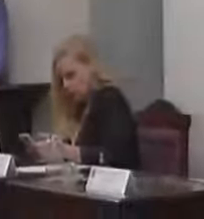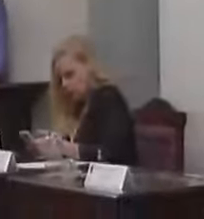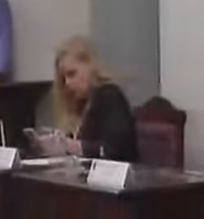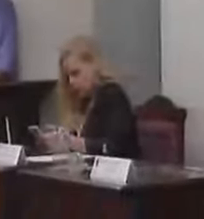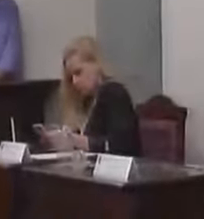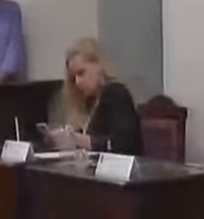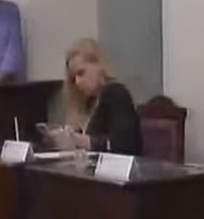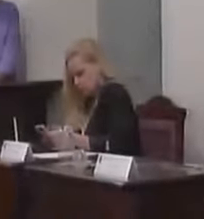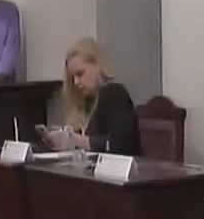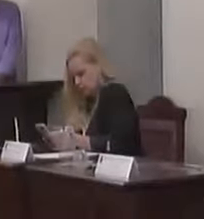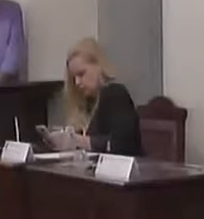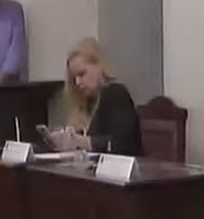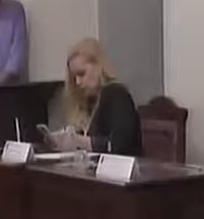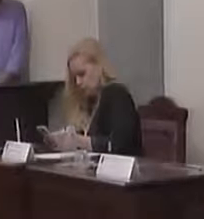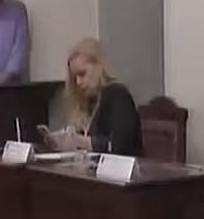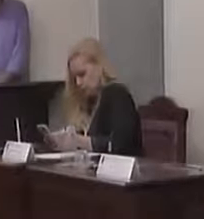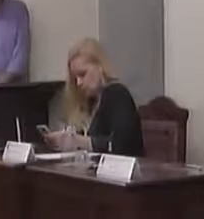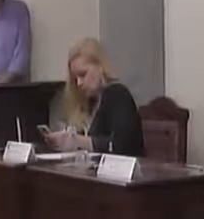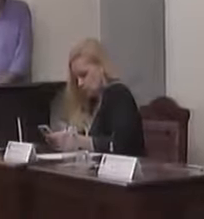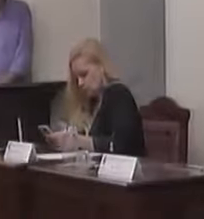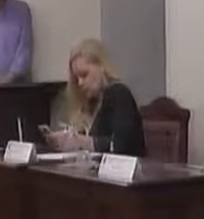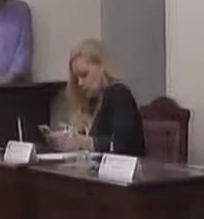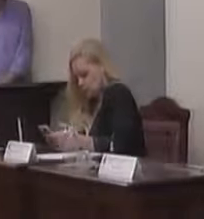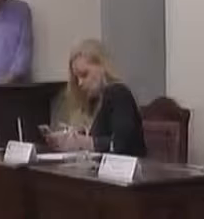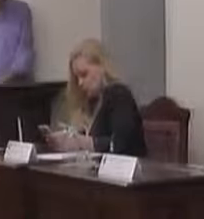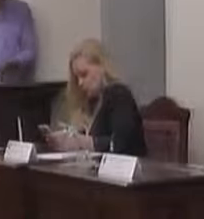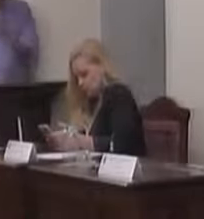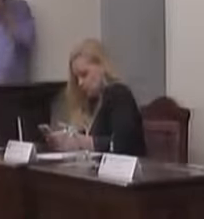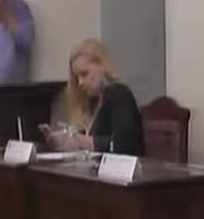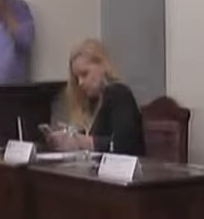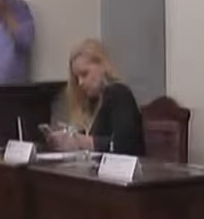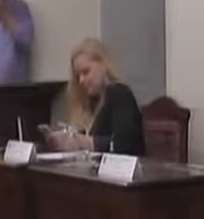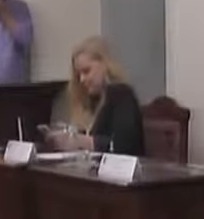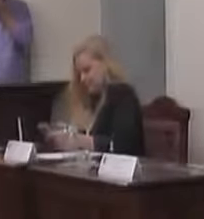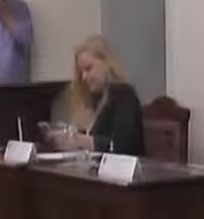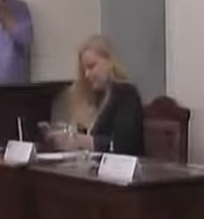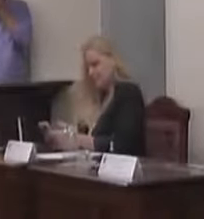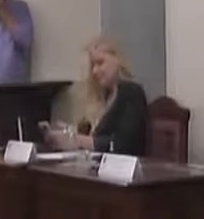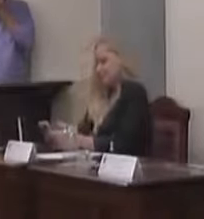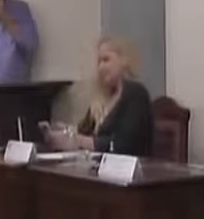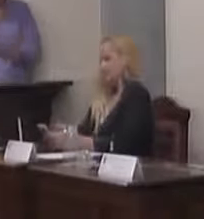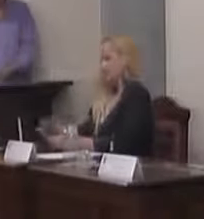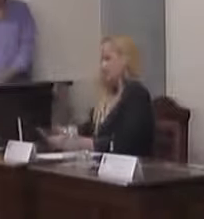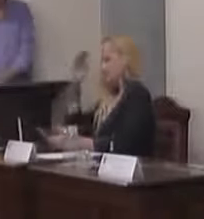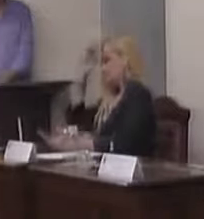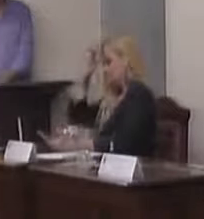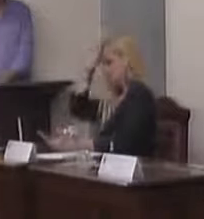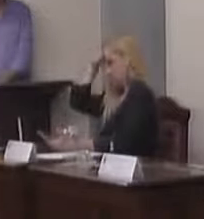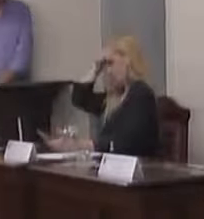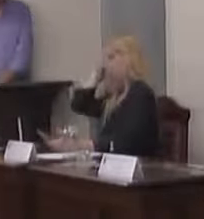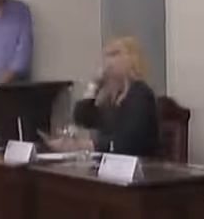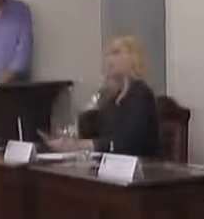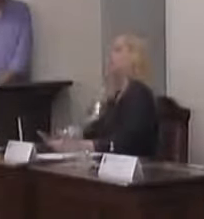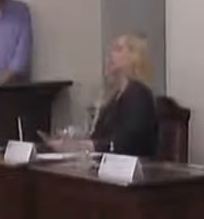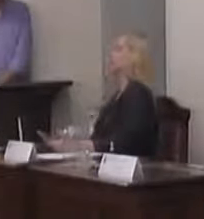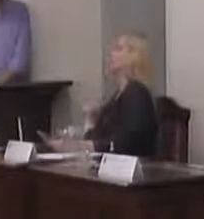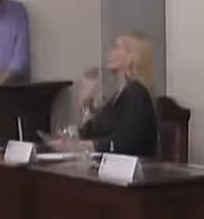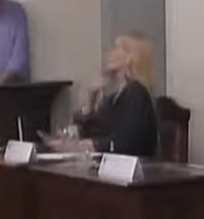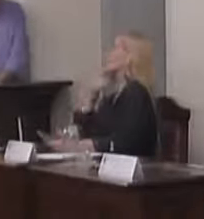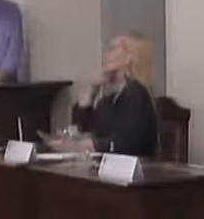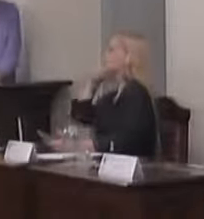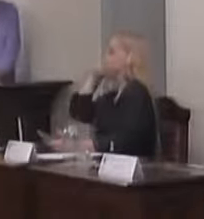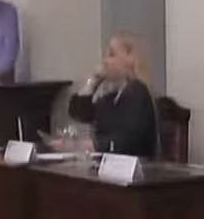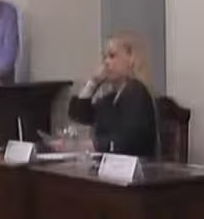uma gestão Fiscal Eficiente Já está Comprovado E o que você Fala Hoje A prefeitura Através da Secretaria De planejamento